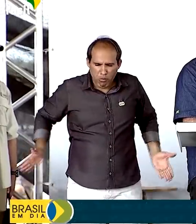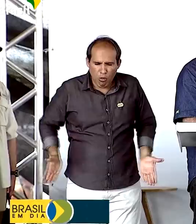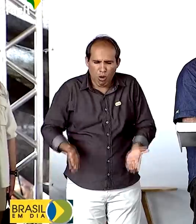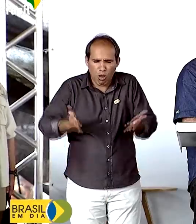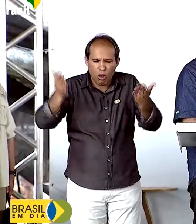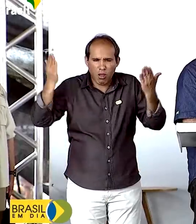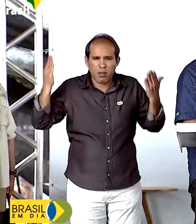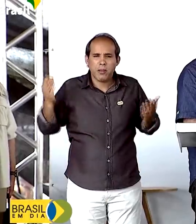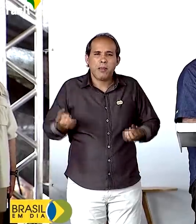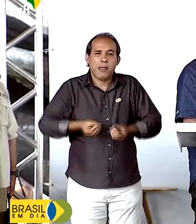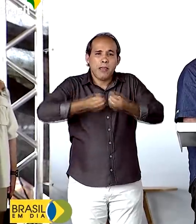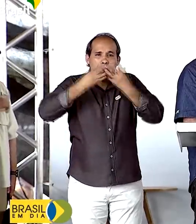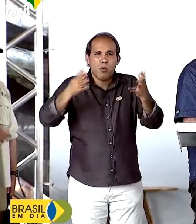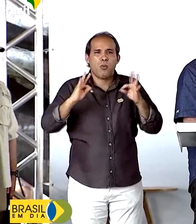de todos nós.